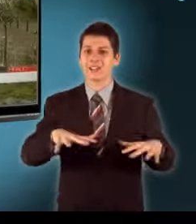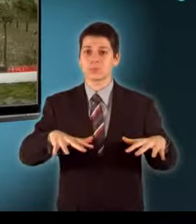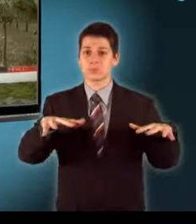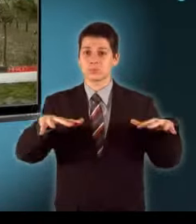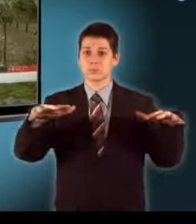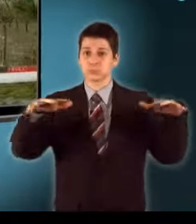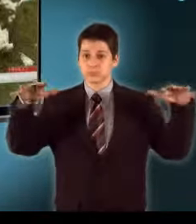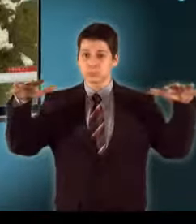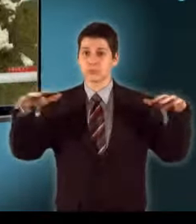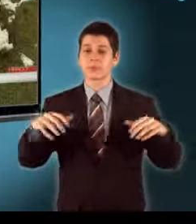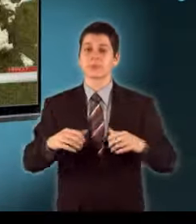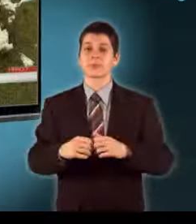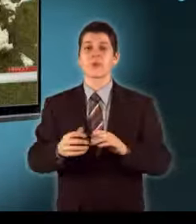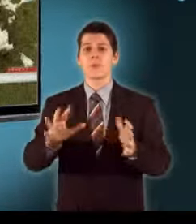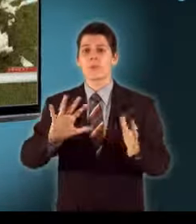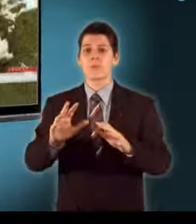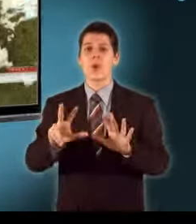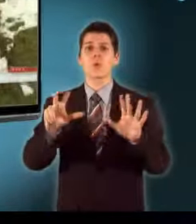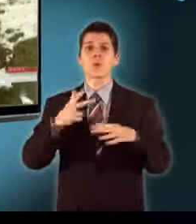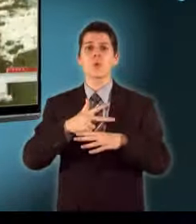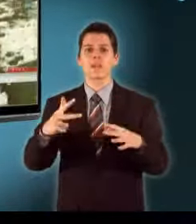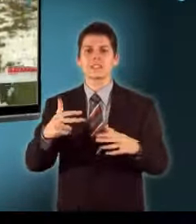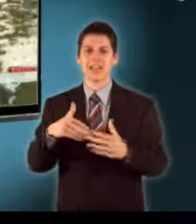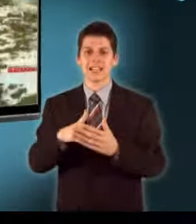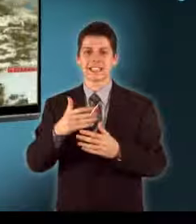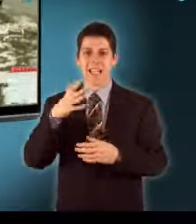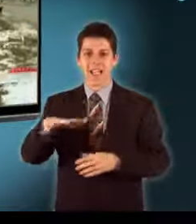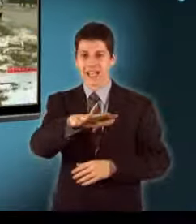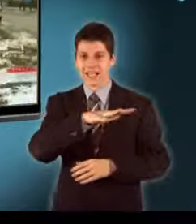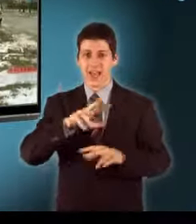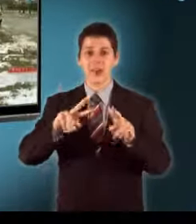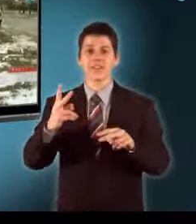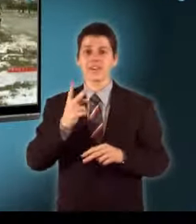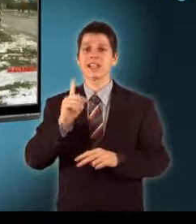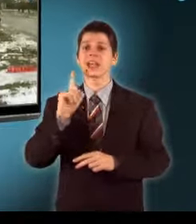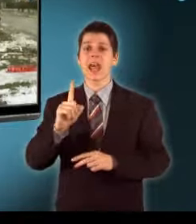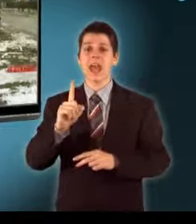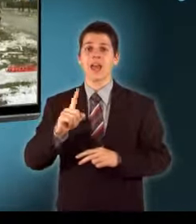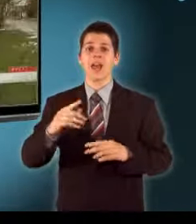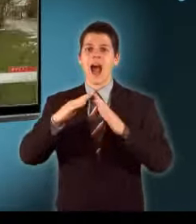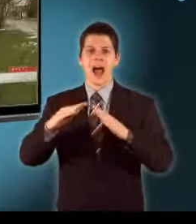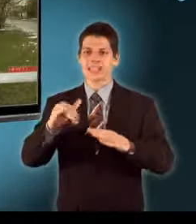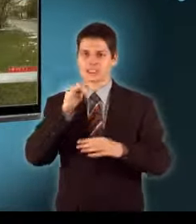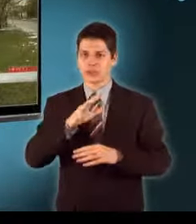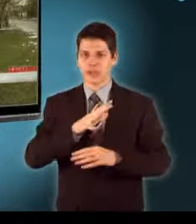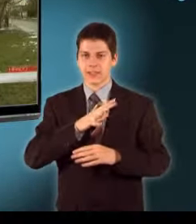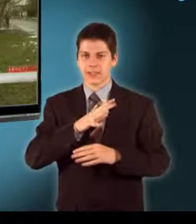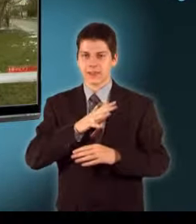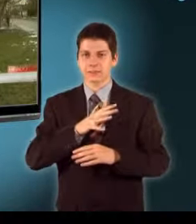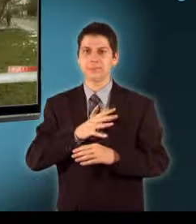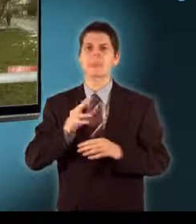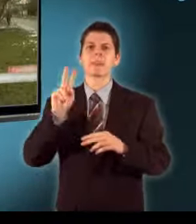területek nagysága a keleti régióban Körülbelül 80 ezer hektár áll víz alatt, de házakat nem veszélyeztet a víz Az